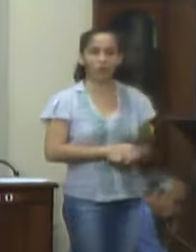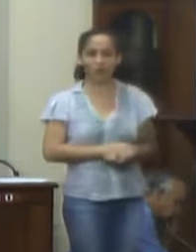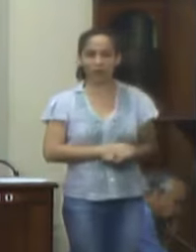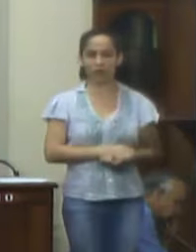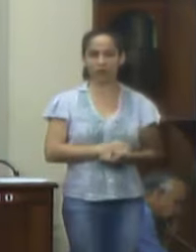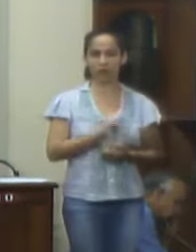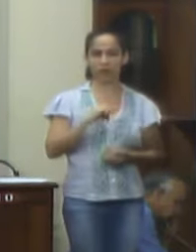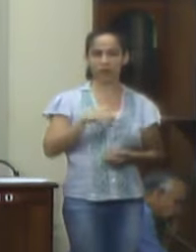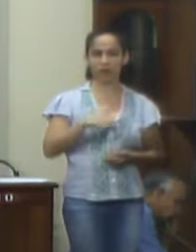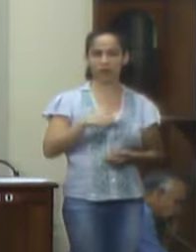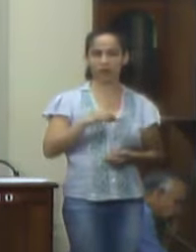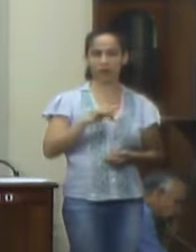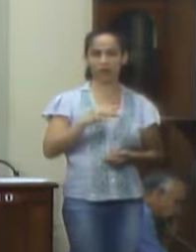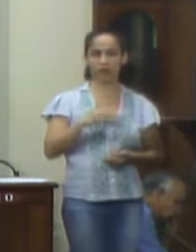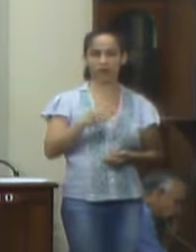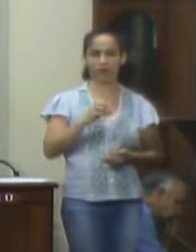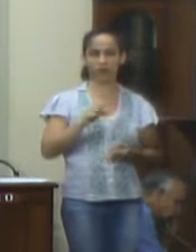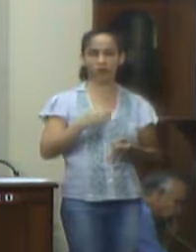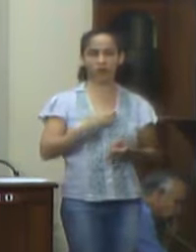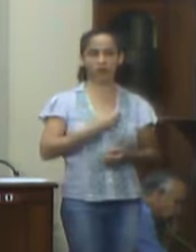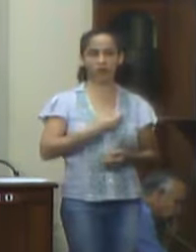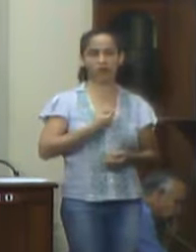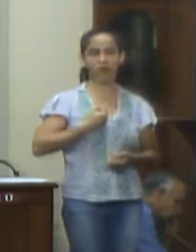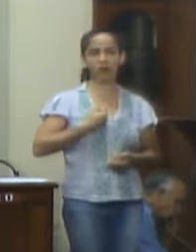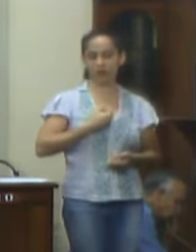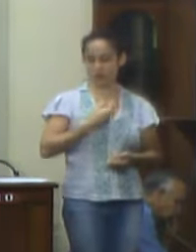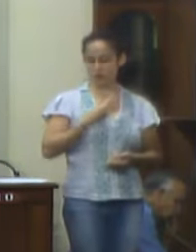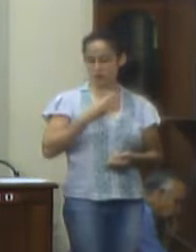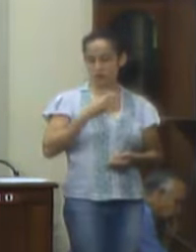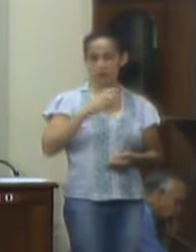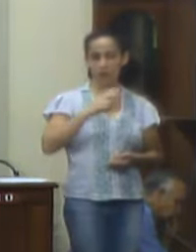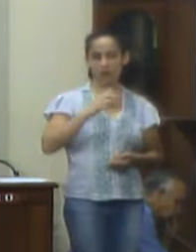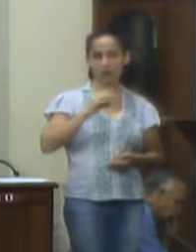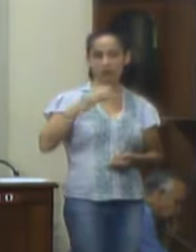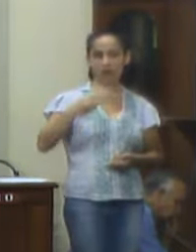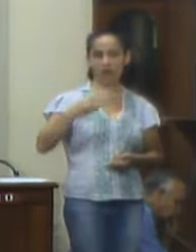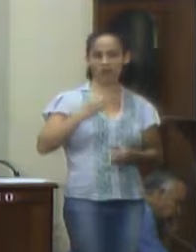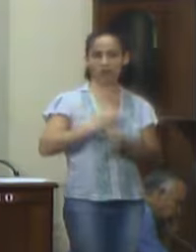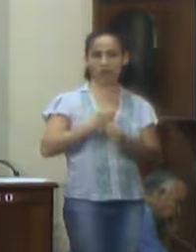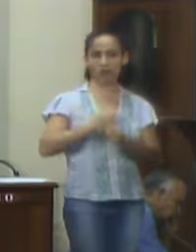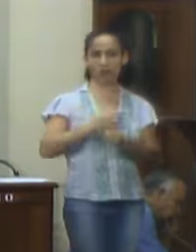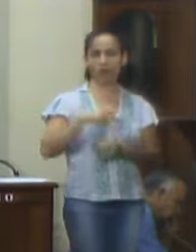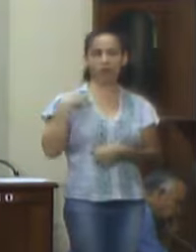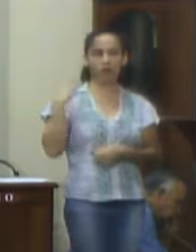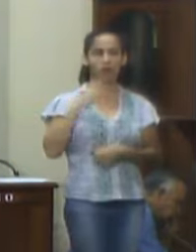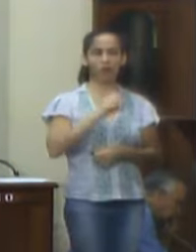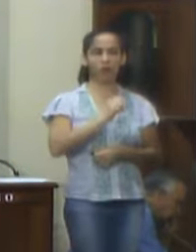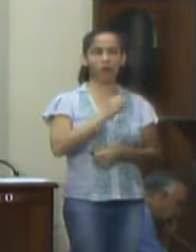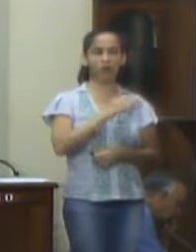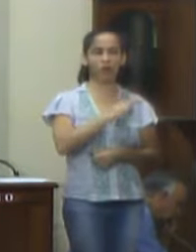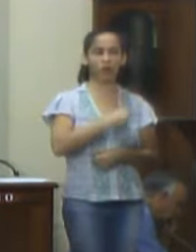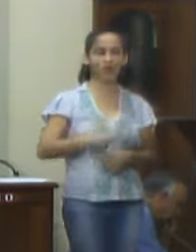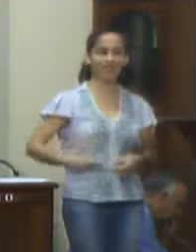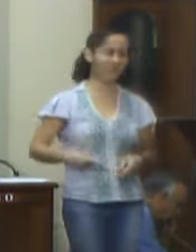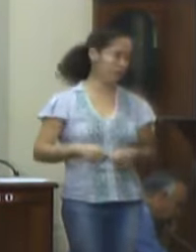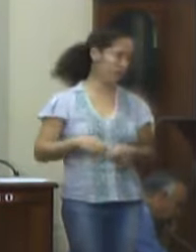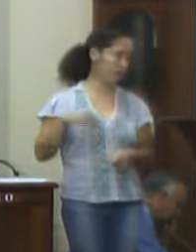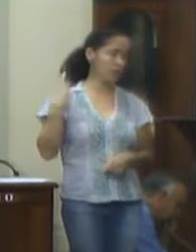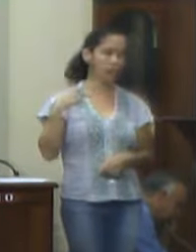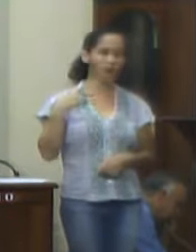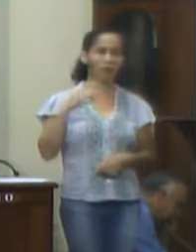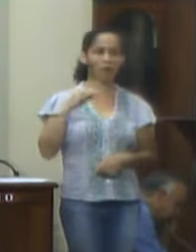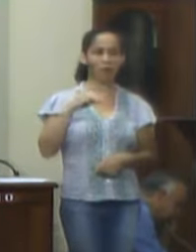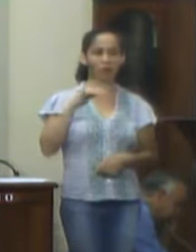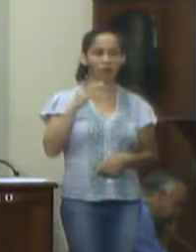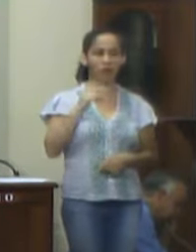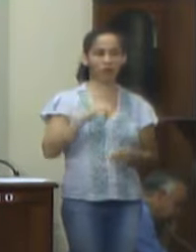Indicação número 503, de 2018. Excelentíssimo senhor presidente da Câmara Municipal de Valença, vereador Saulo Corrêa. A vereadora Michele Cabral,